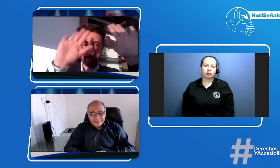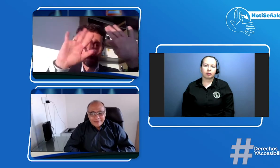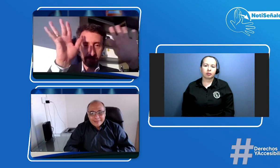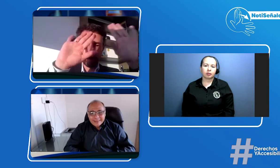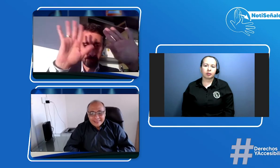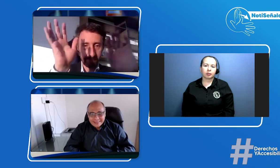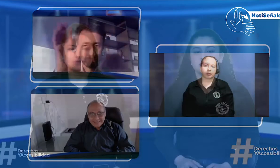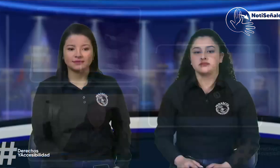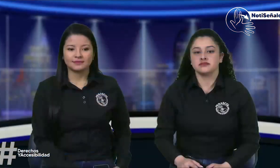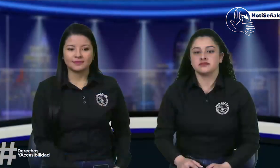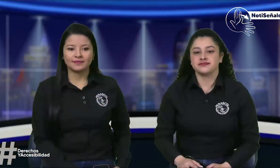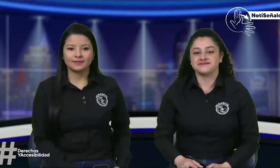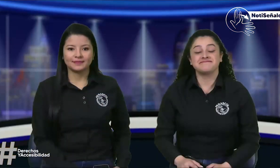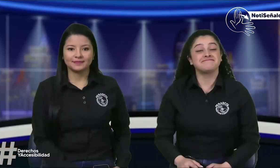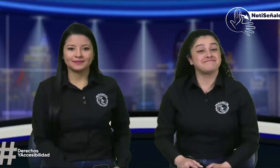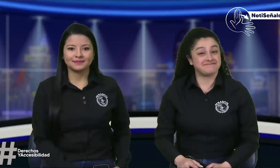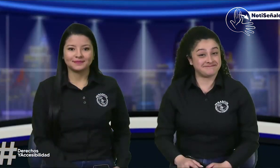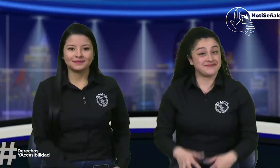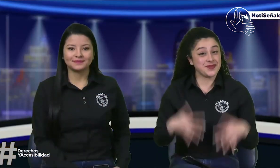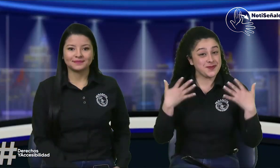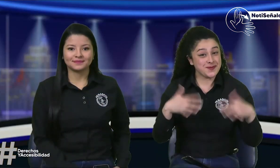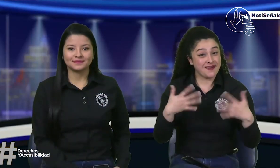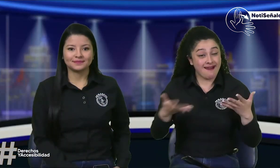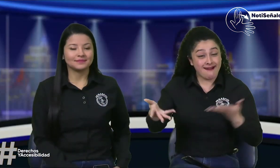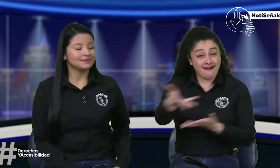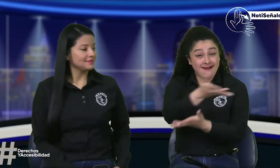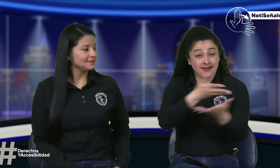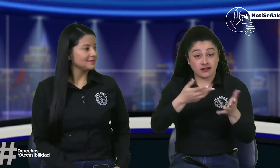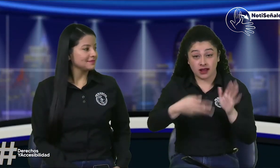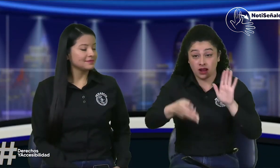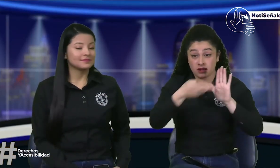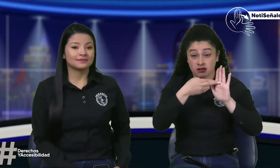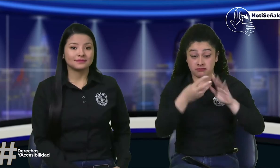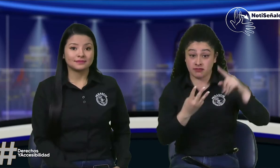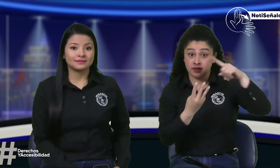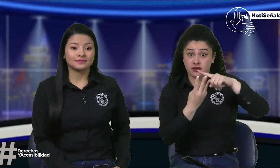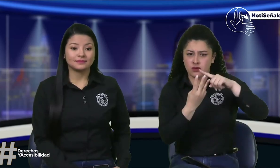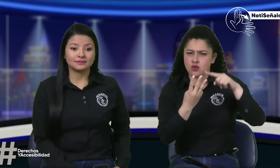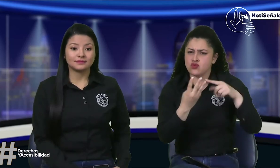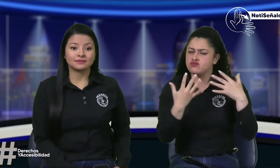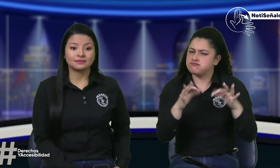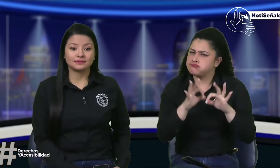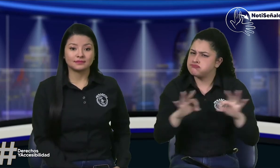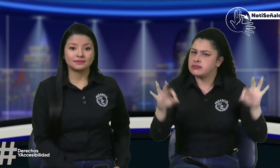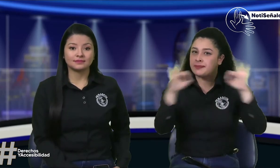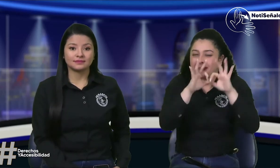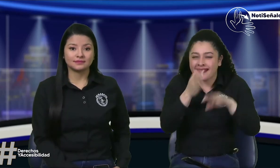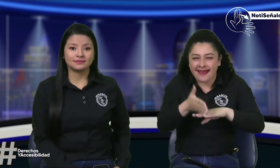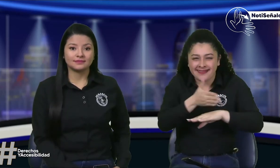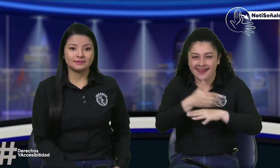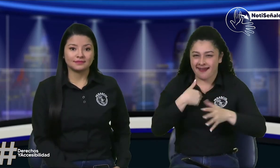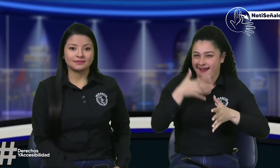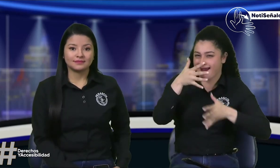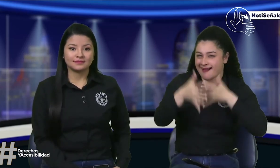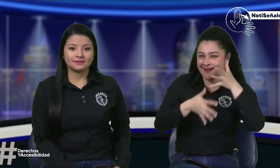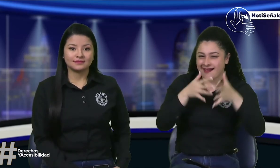importante esta resolución sobre la licencia de